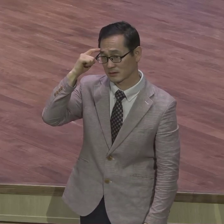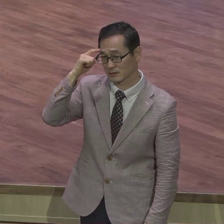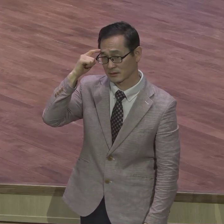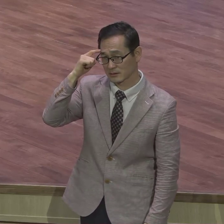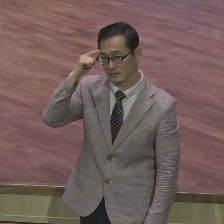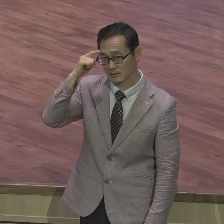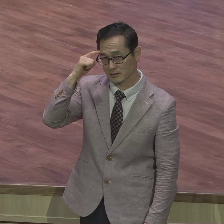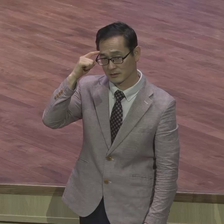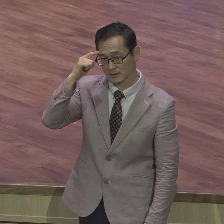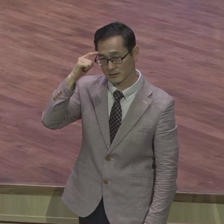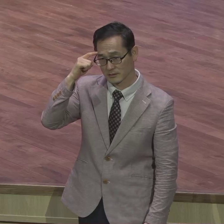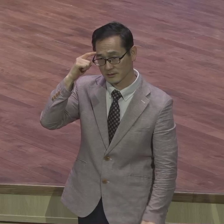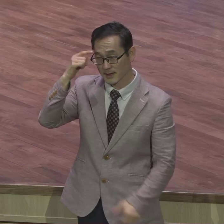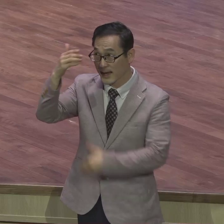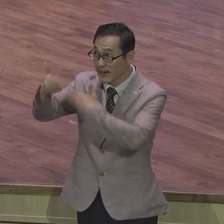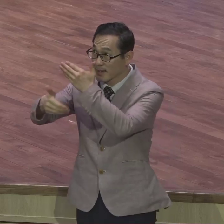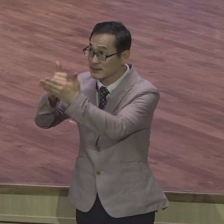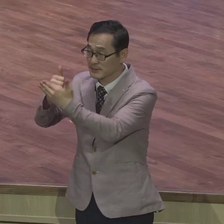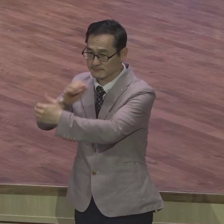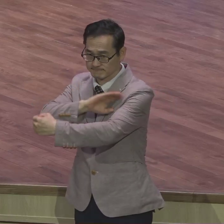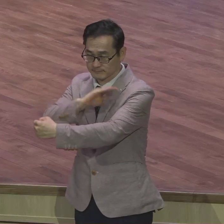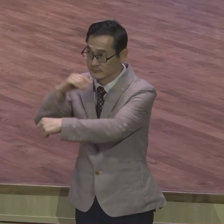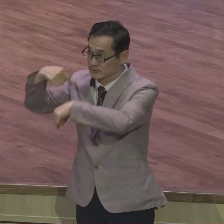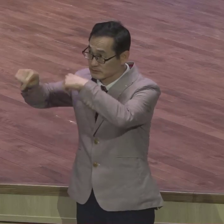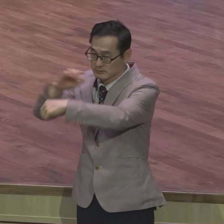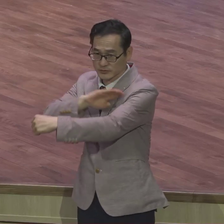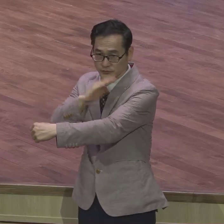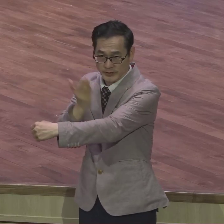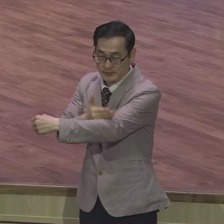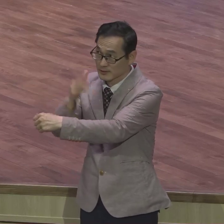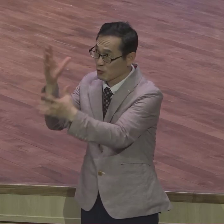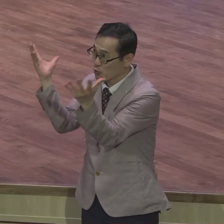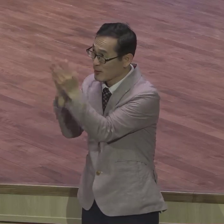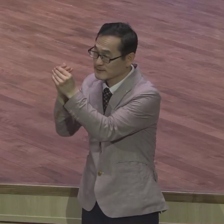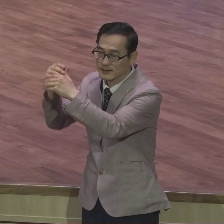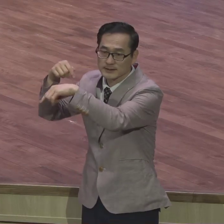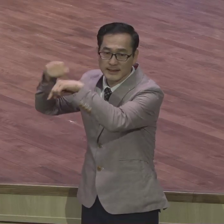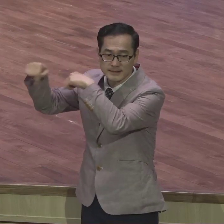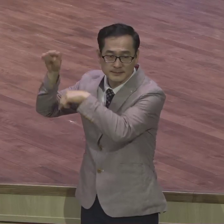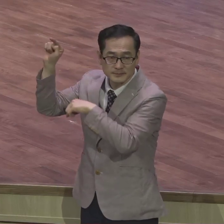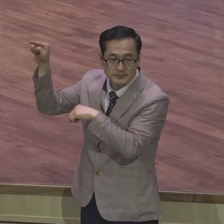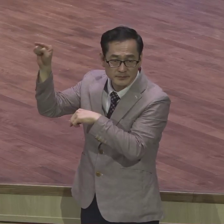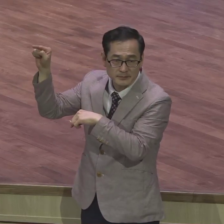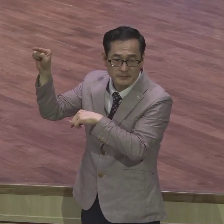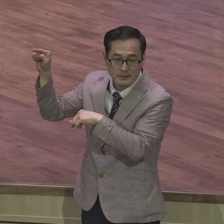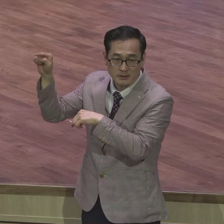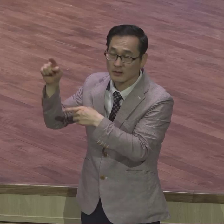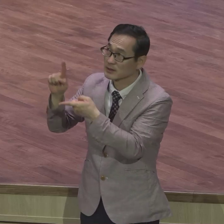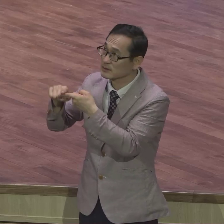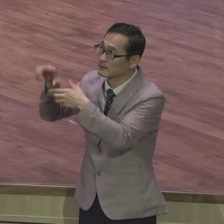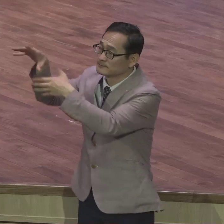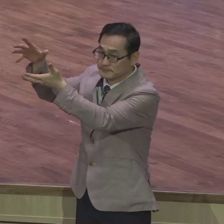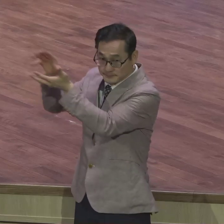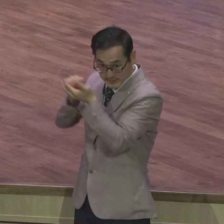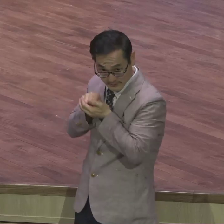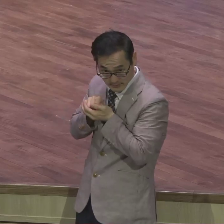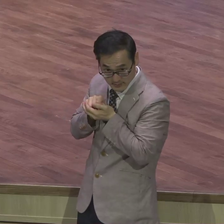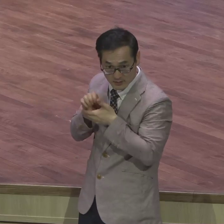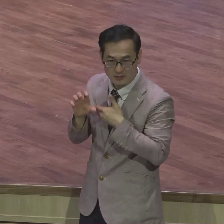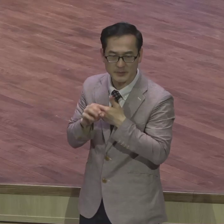절대주권적 신앙이 체질화가 되어 있으면 시험에 들지 않아요 원숨에 꼼